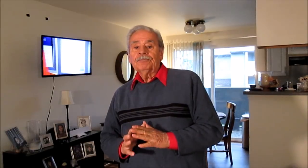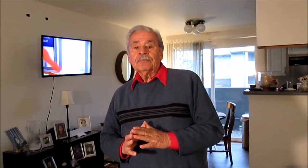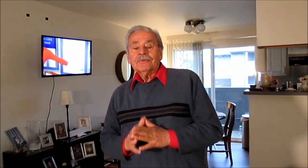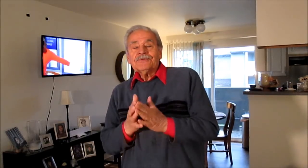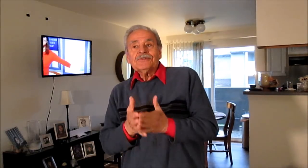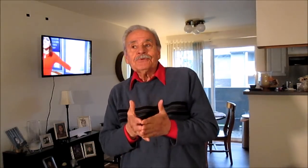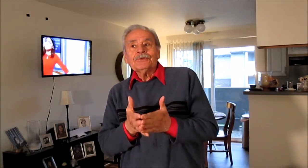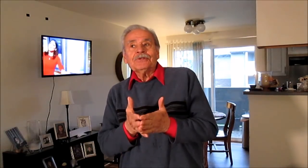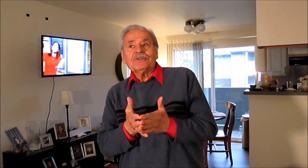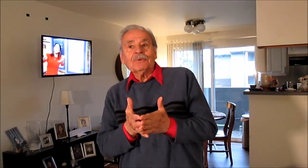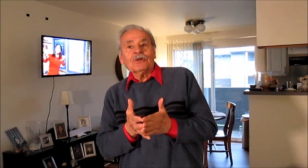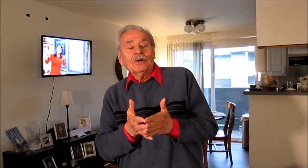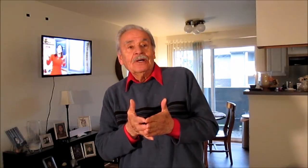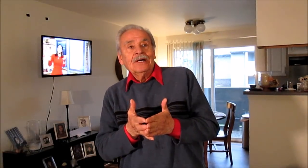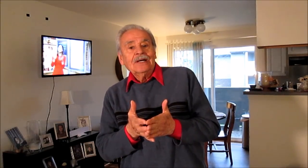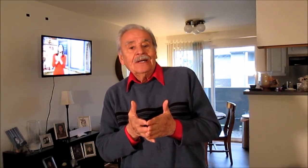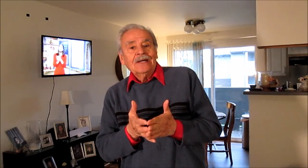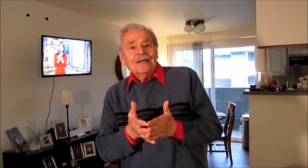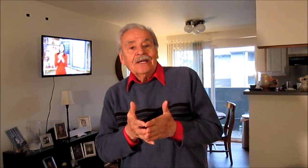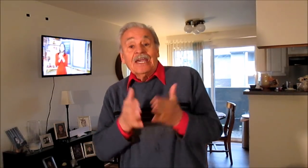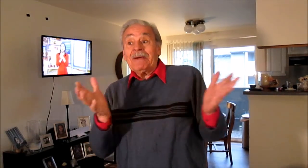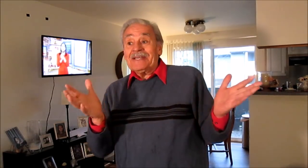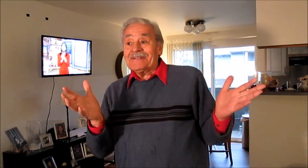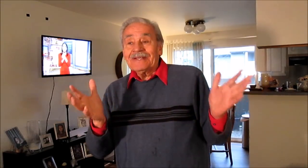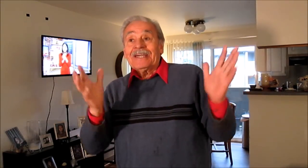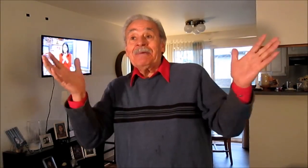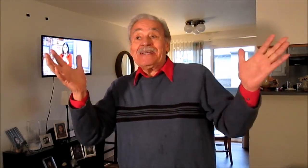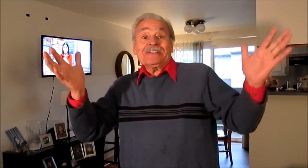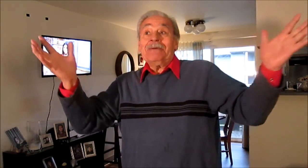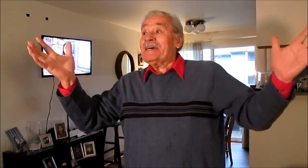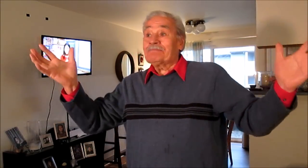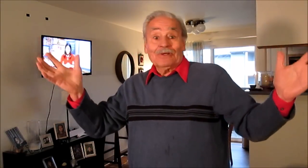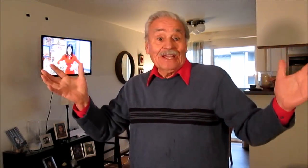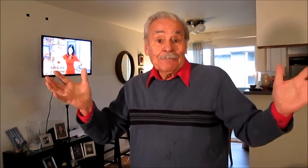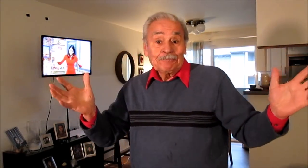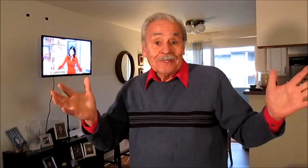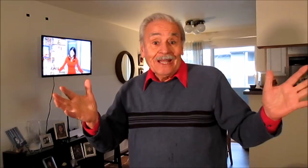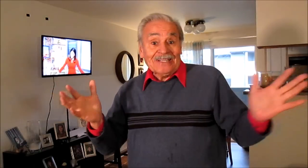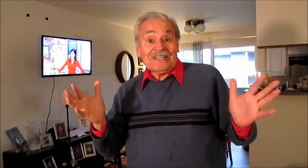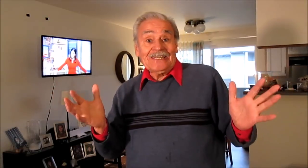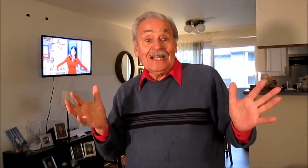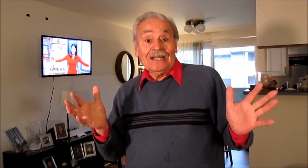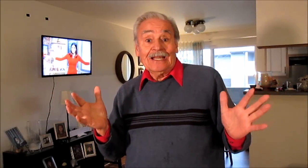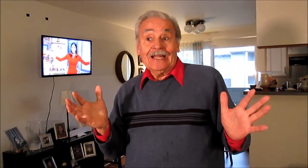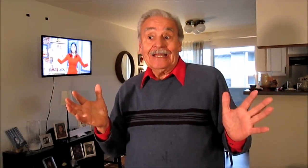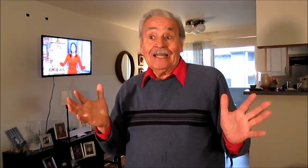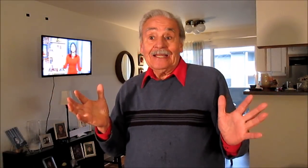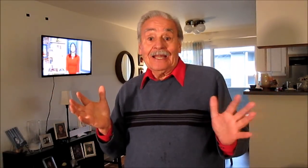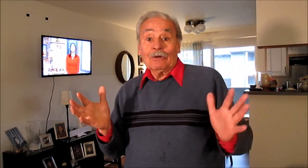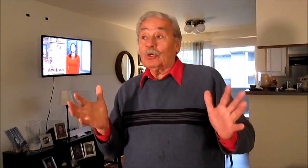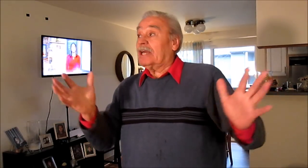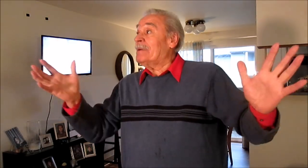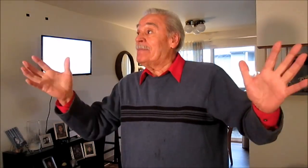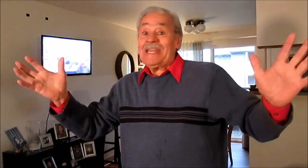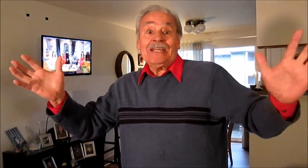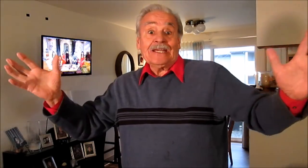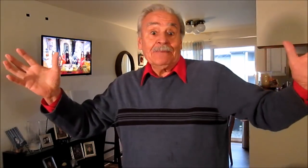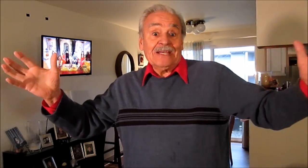Entonces uno dice, bueno, ¿qué más? ¿qué más? ¿qué más? Porque así está la locura, ¿qué más? ¿mañana qué más?